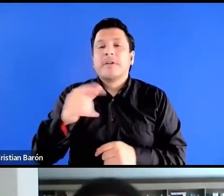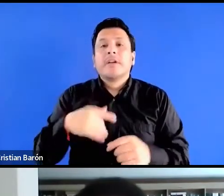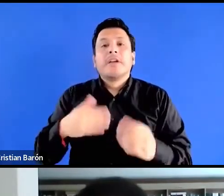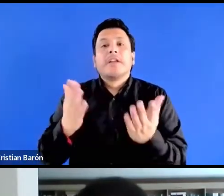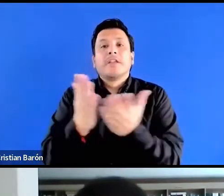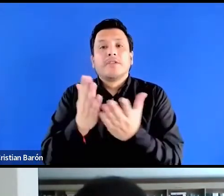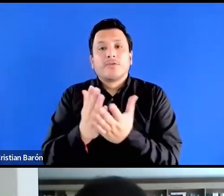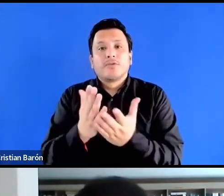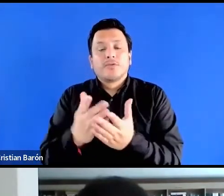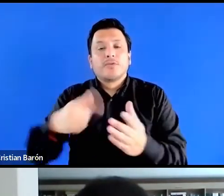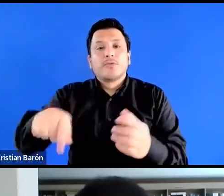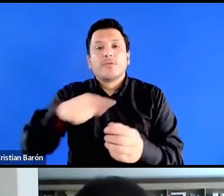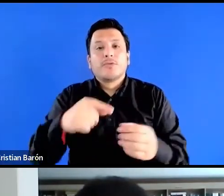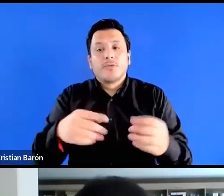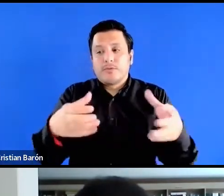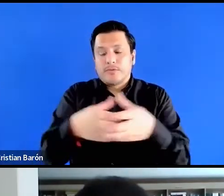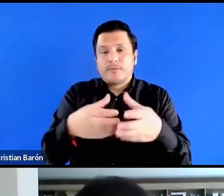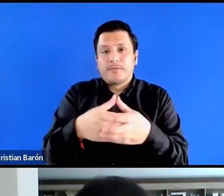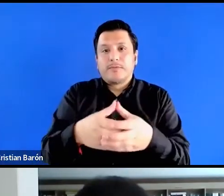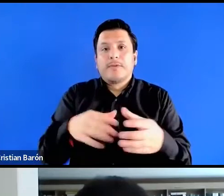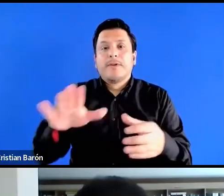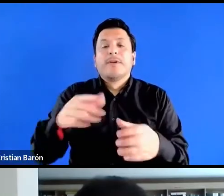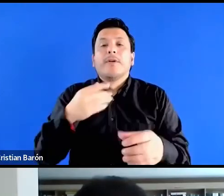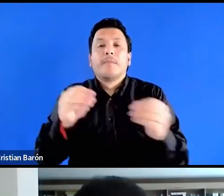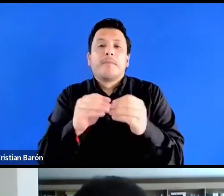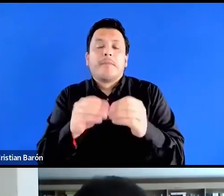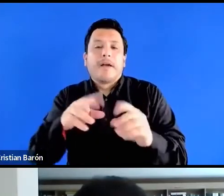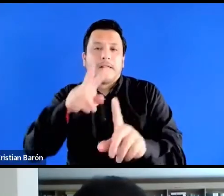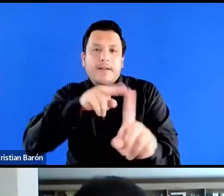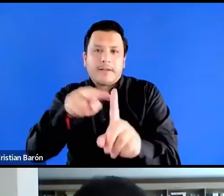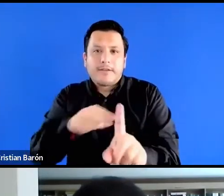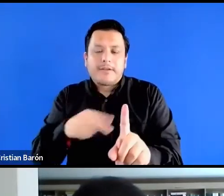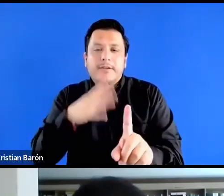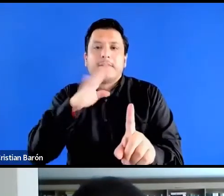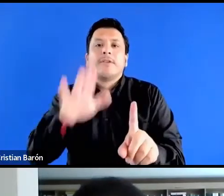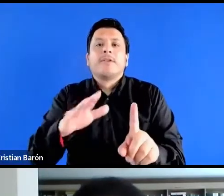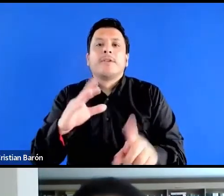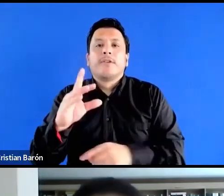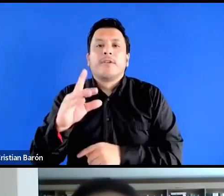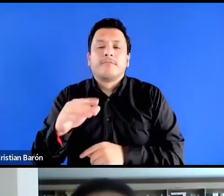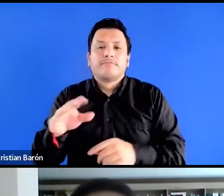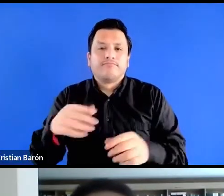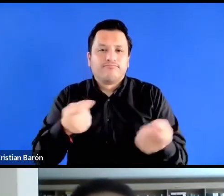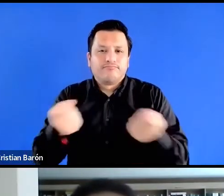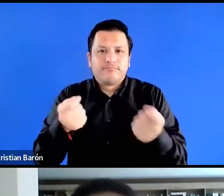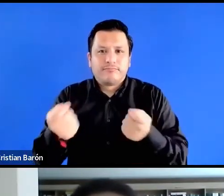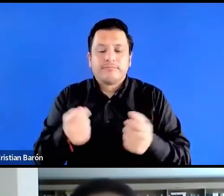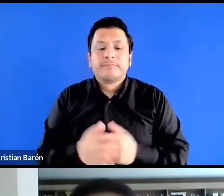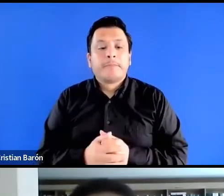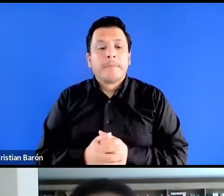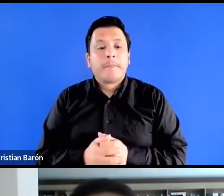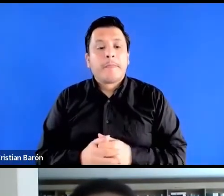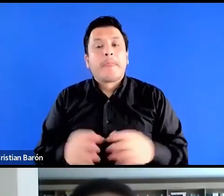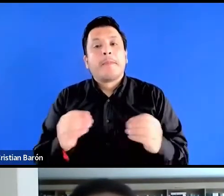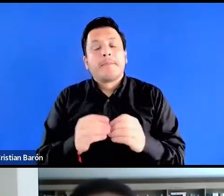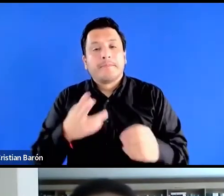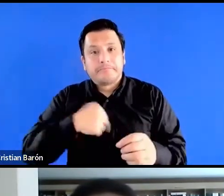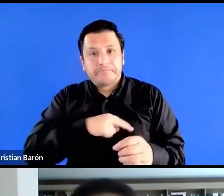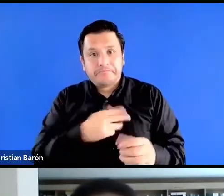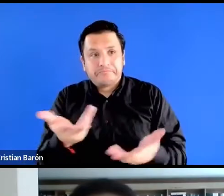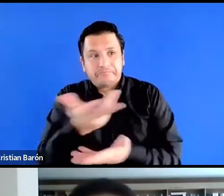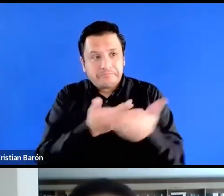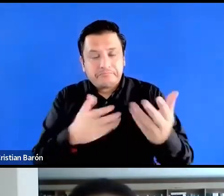régimen heterosexual desde la antropología de la dominación. Tenemos también con nosotros y nosotras